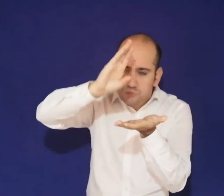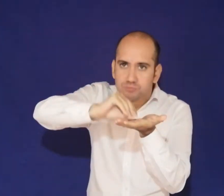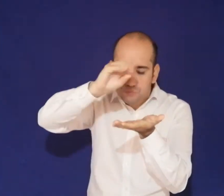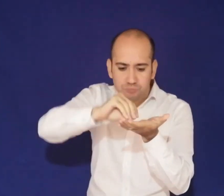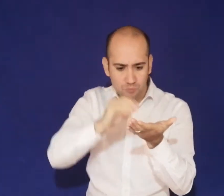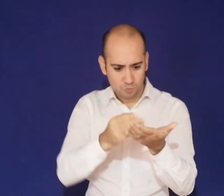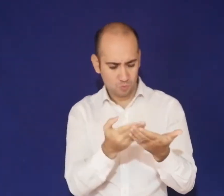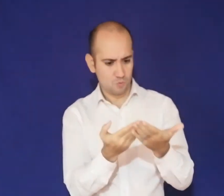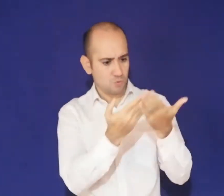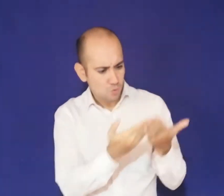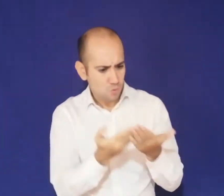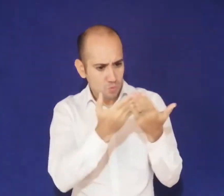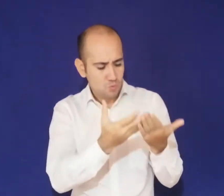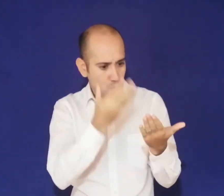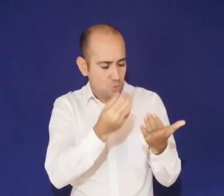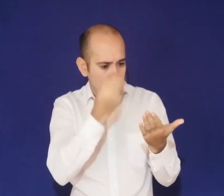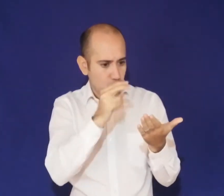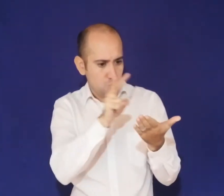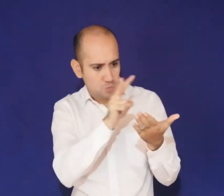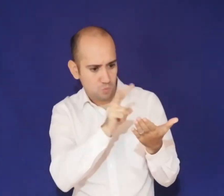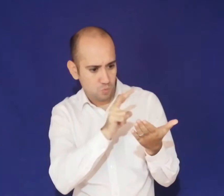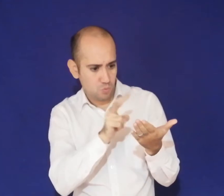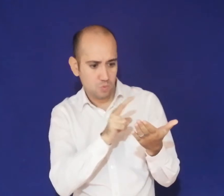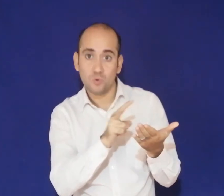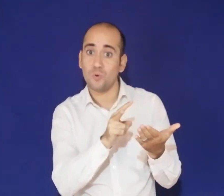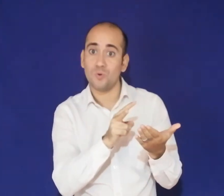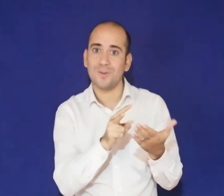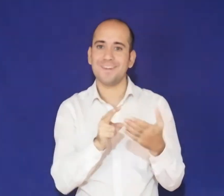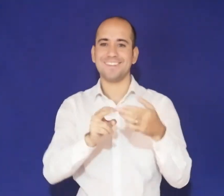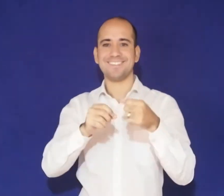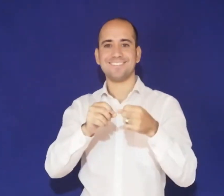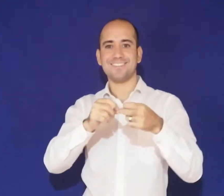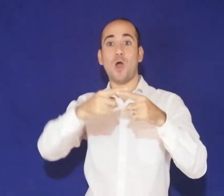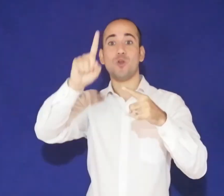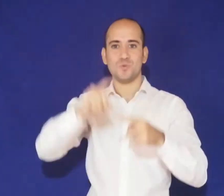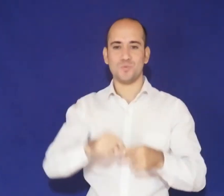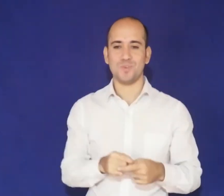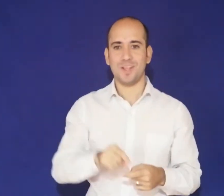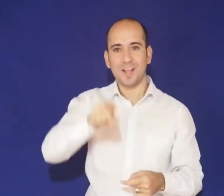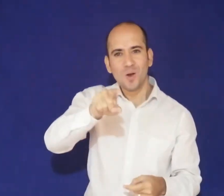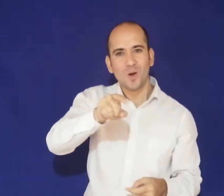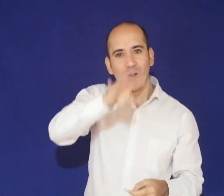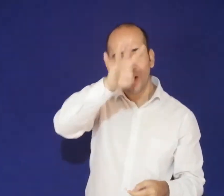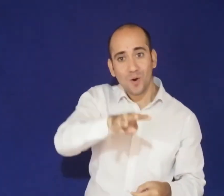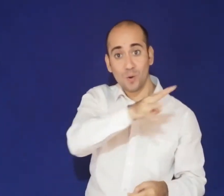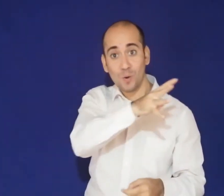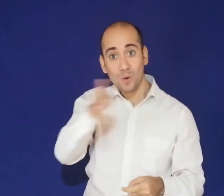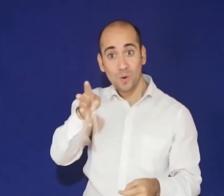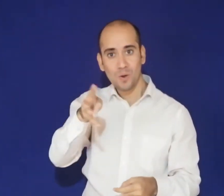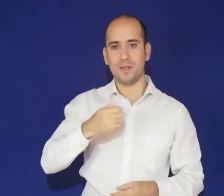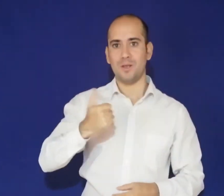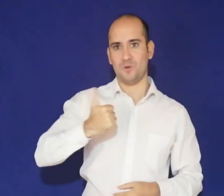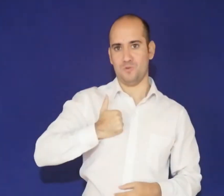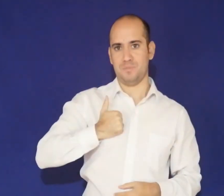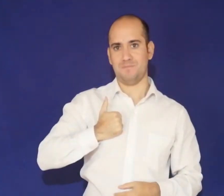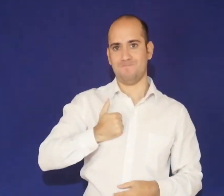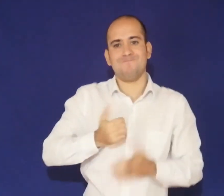Segundo, tú, horario, muy importante, cumplir. Por ejemplo, tú, lunes sí, martes no,